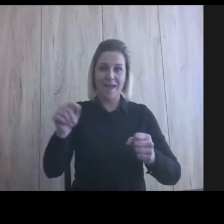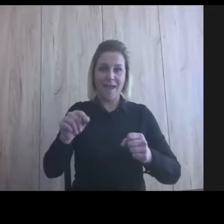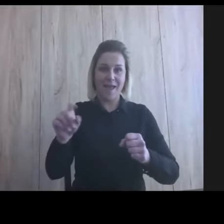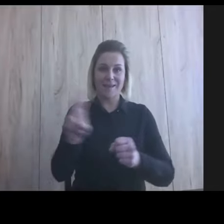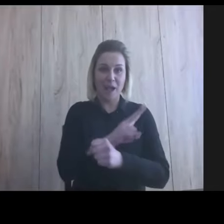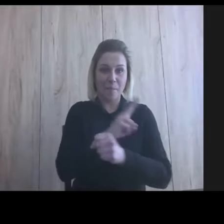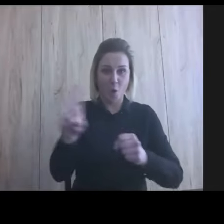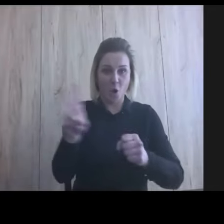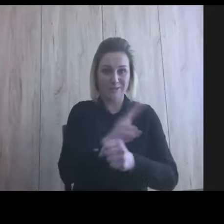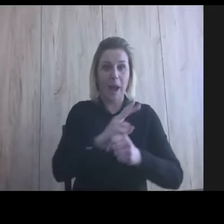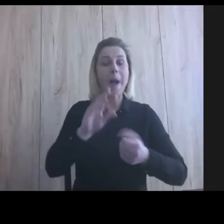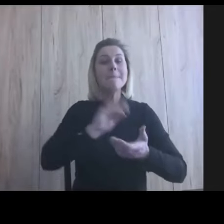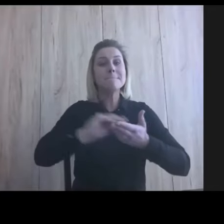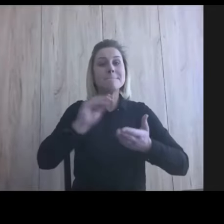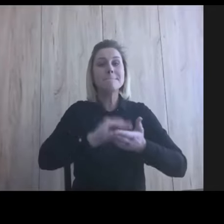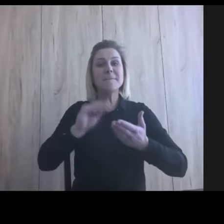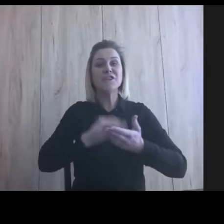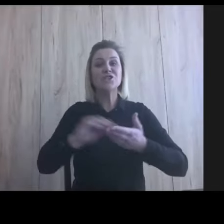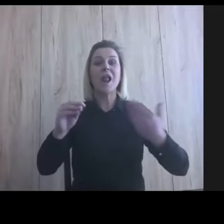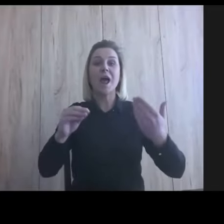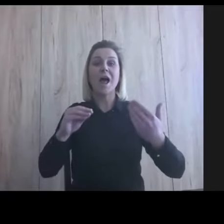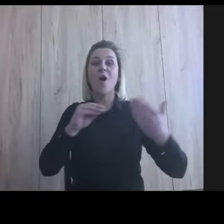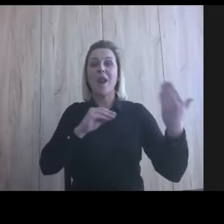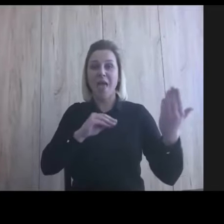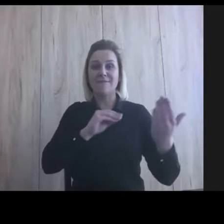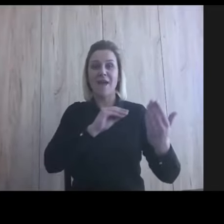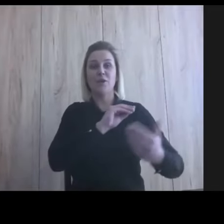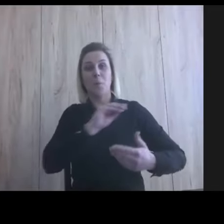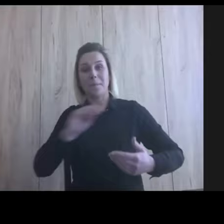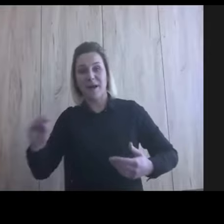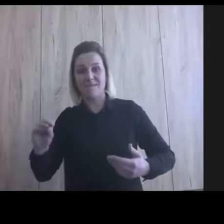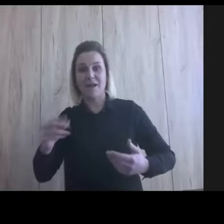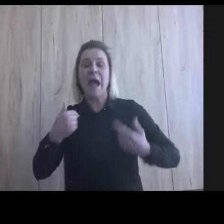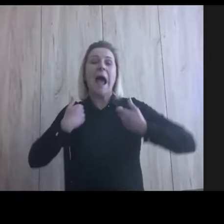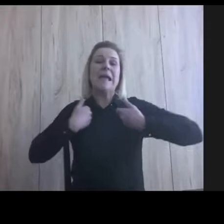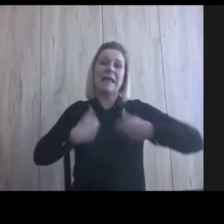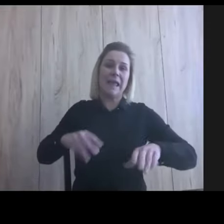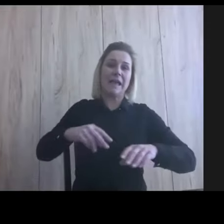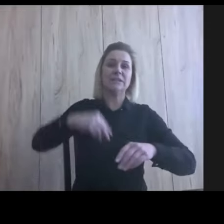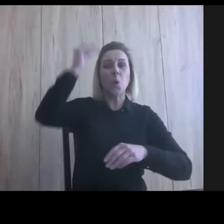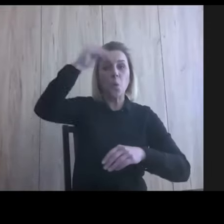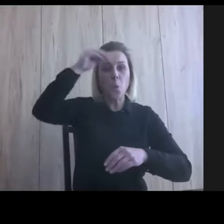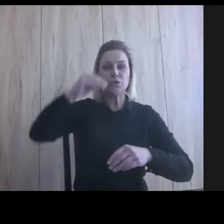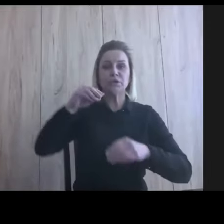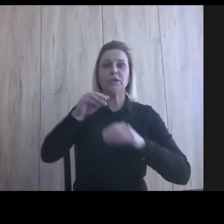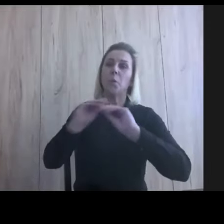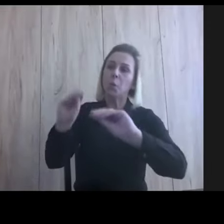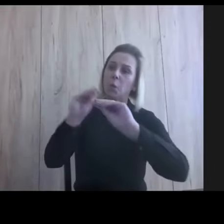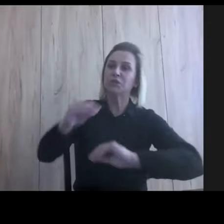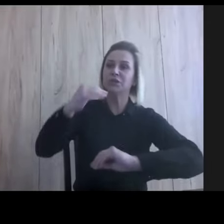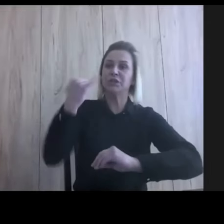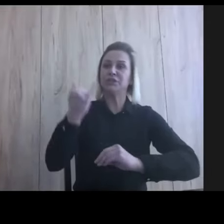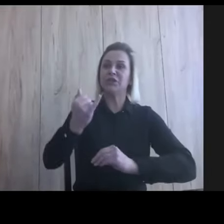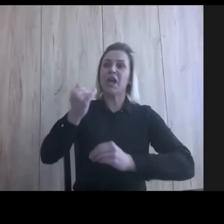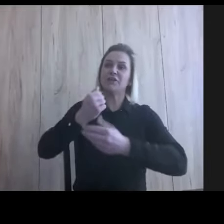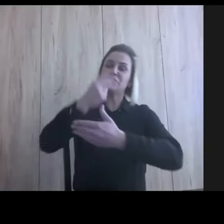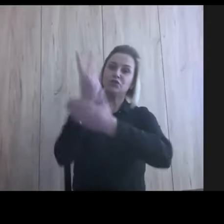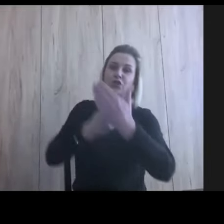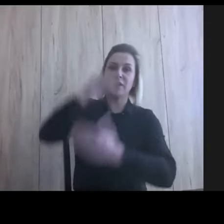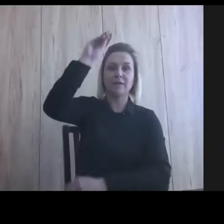lewej do prawej. I wiesz co, nie chciałabym, żeby moje dzieci uczyły się czytania z góry do dołu, bo